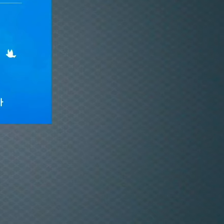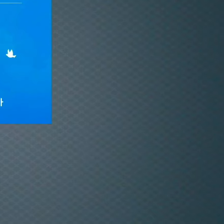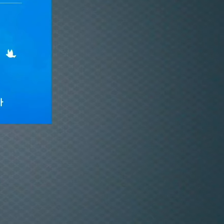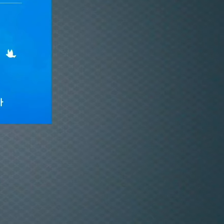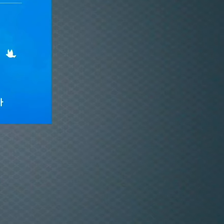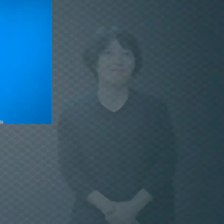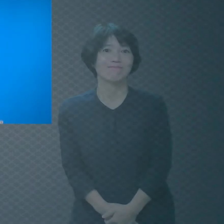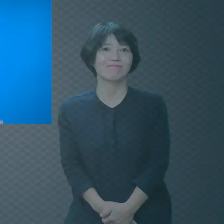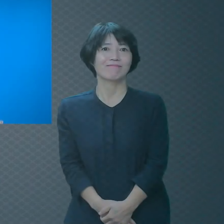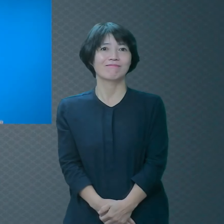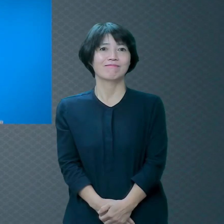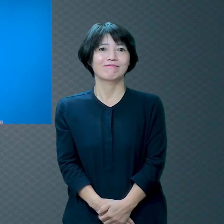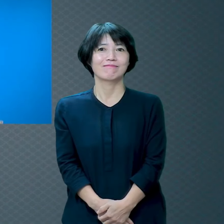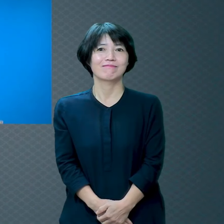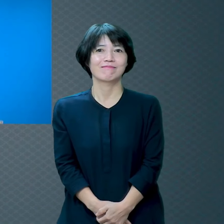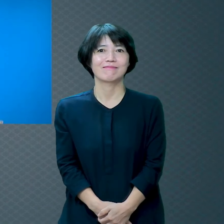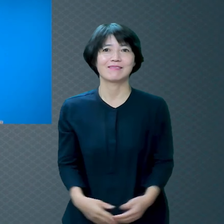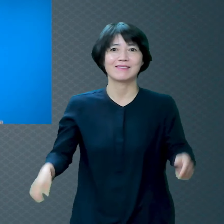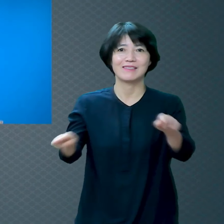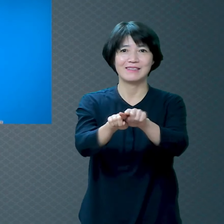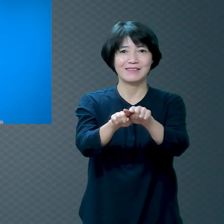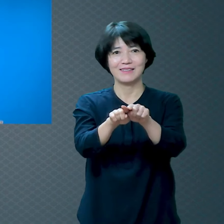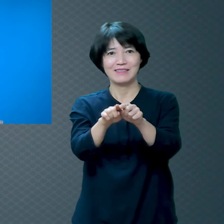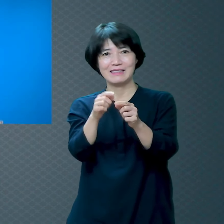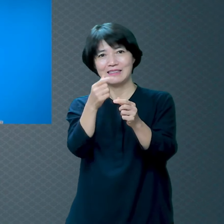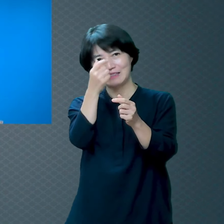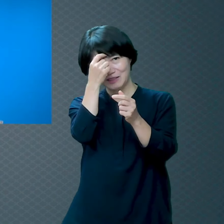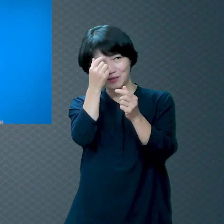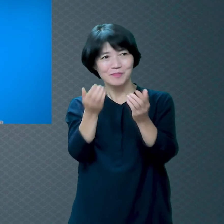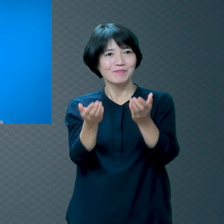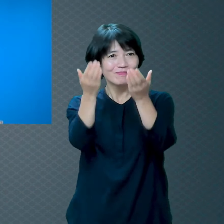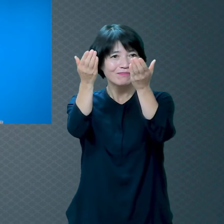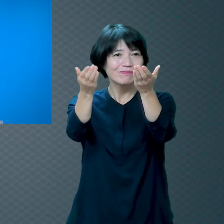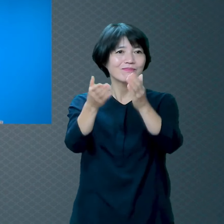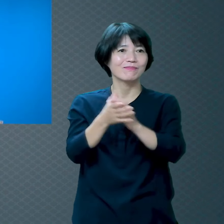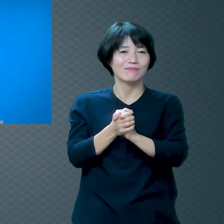네 같이 기도하겠습니다